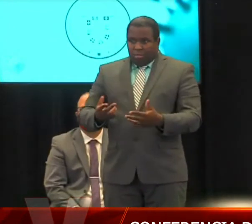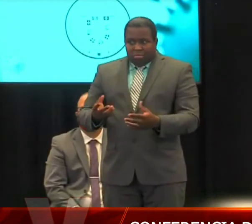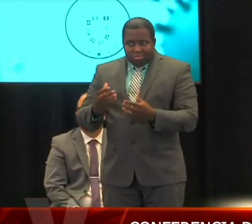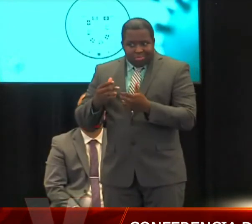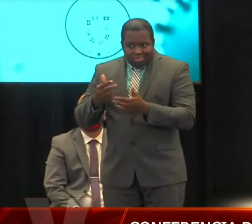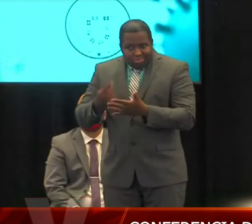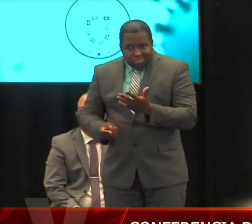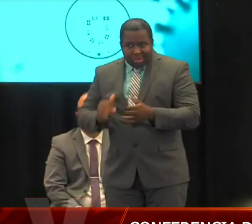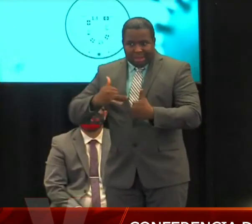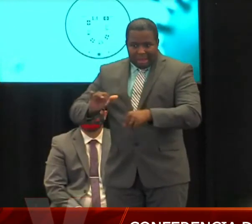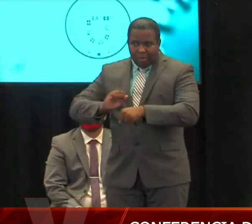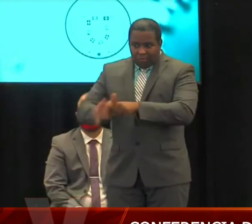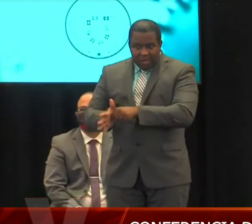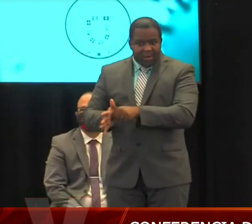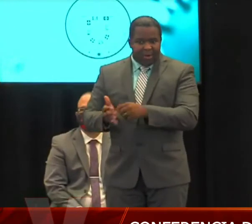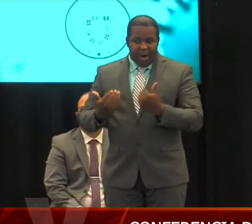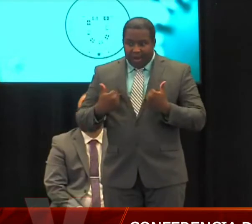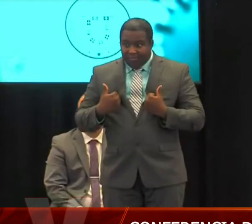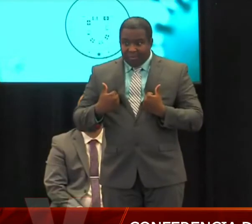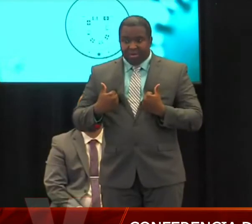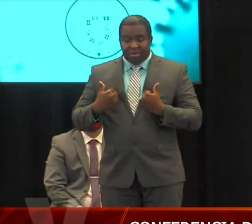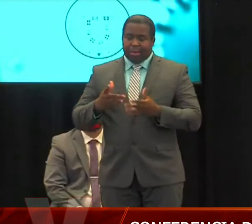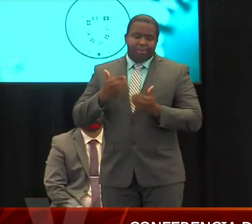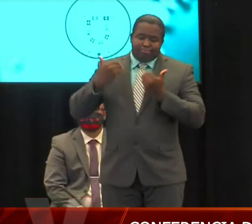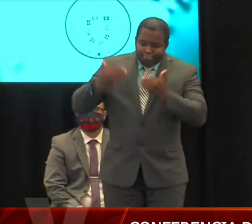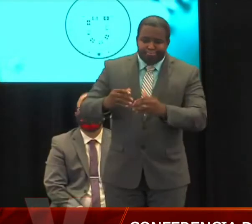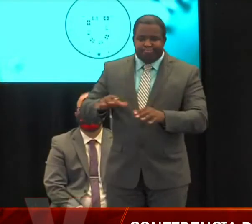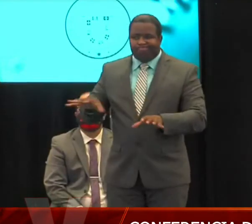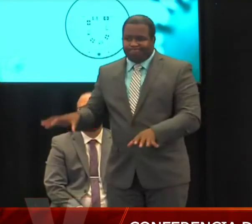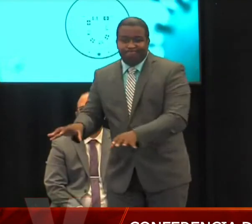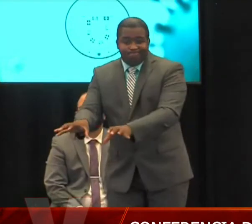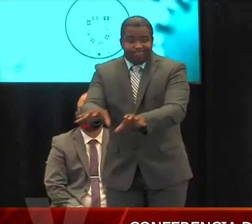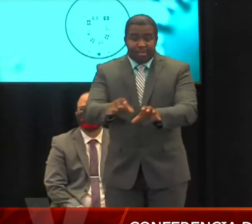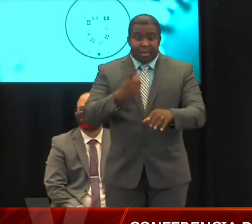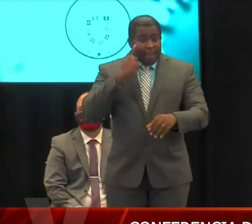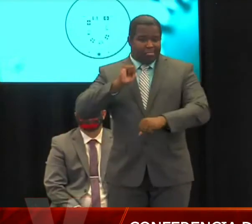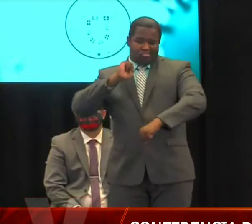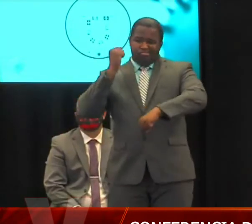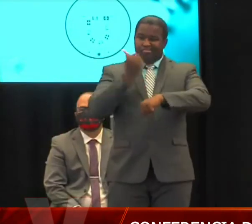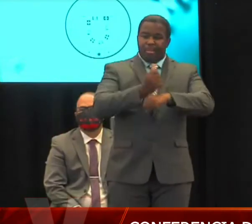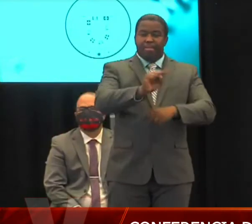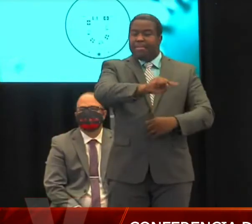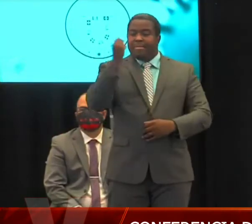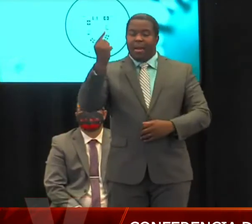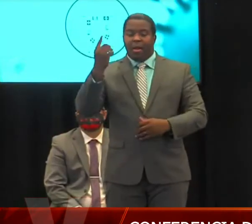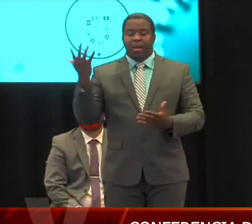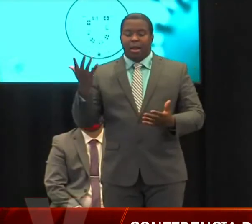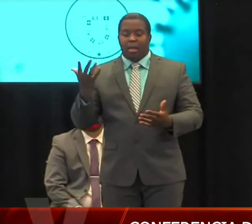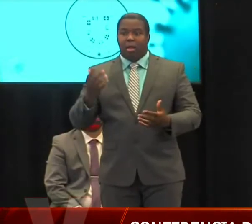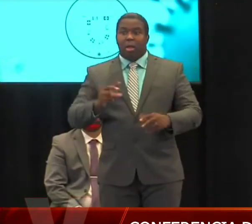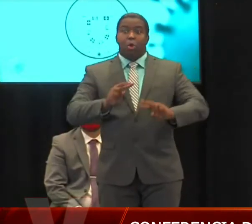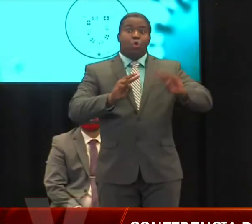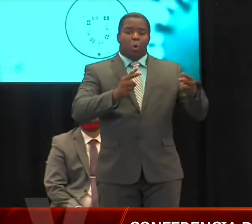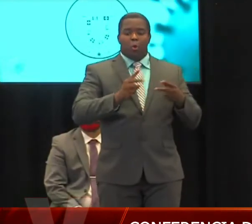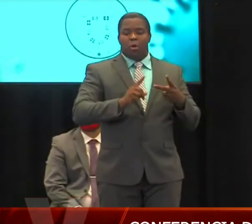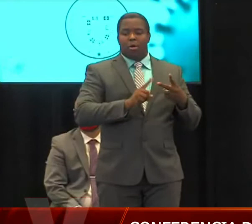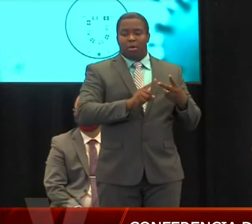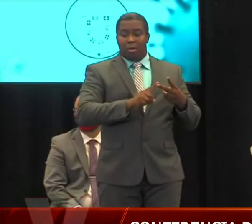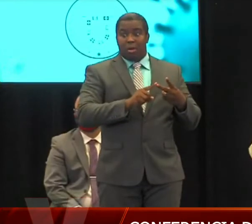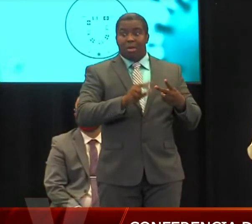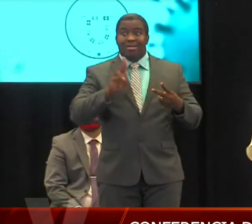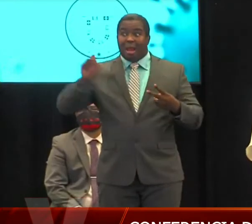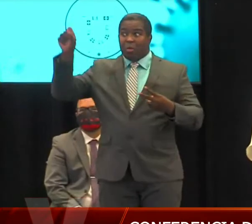desarrolló en Estados Unidos, que ya el gobierno federal compró el total de las muestras por los próximos tres meses, estamos insertados en la discusión de la